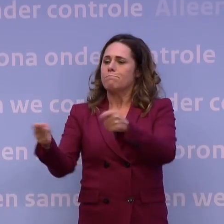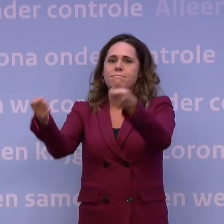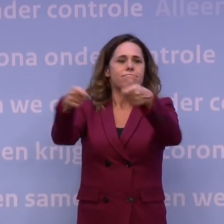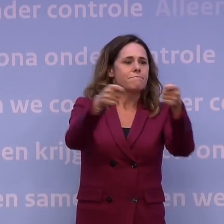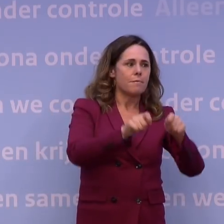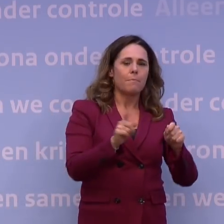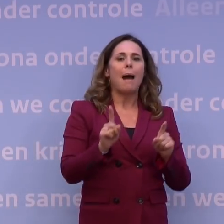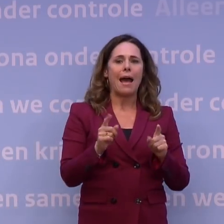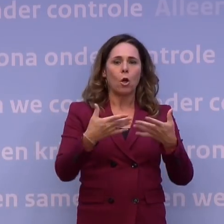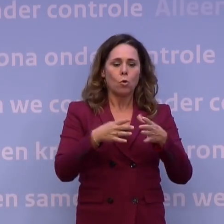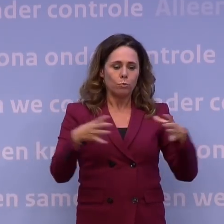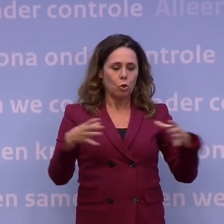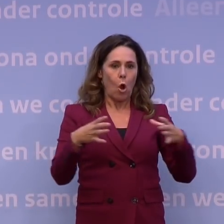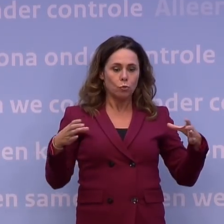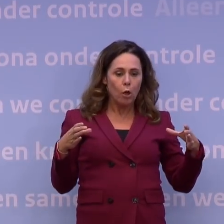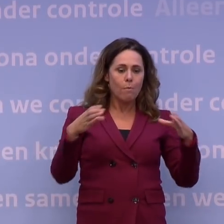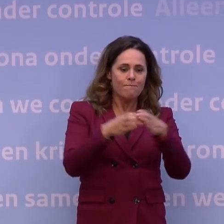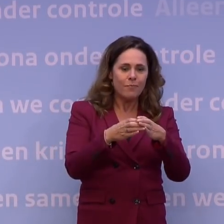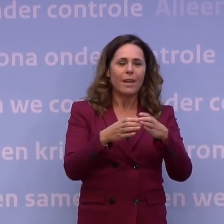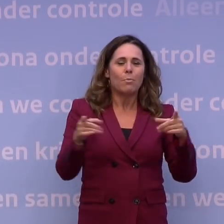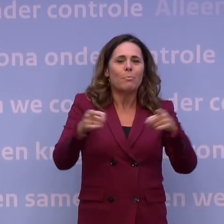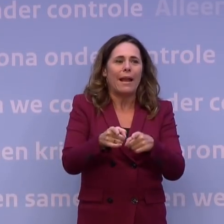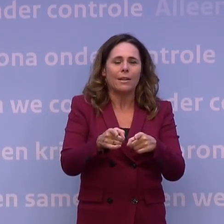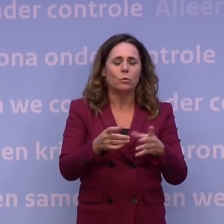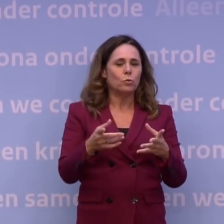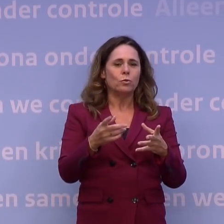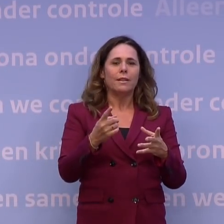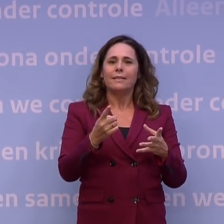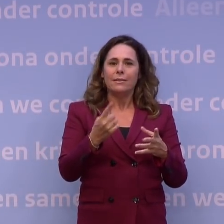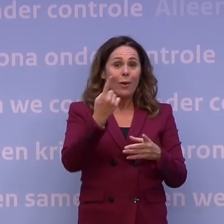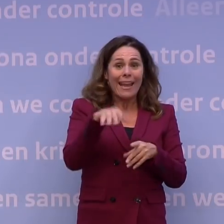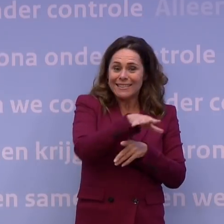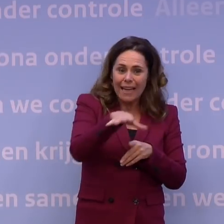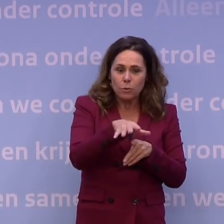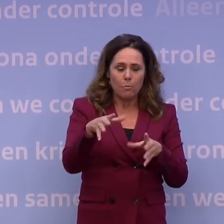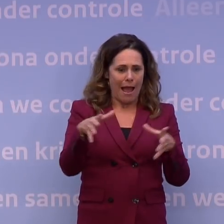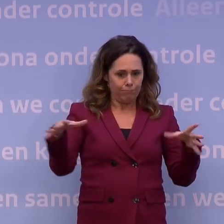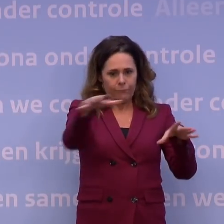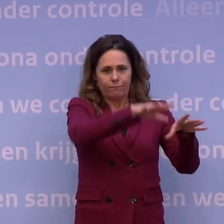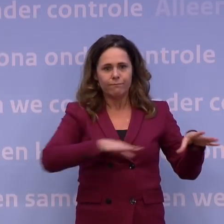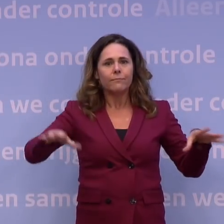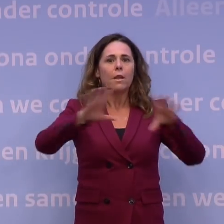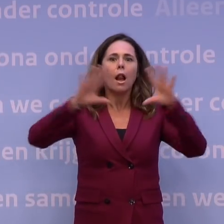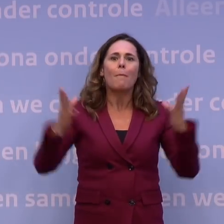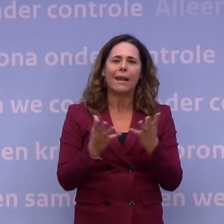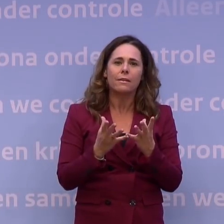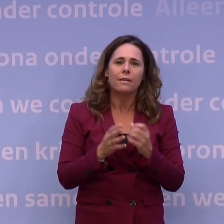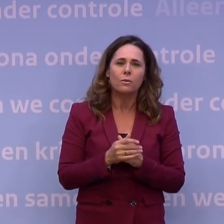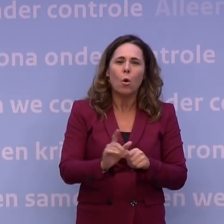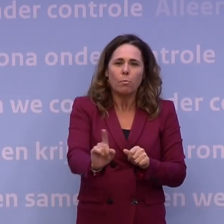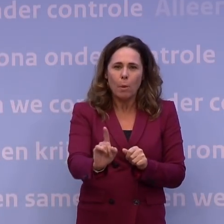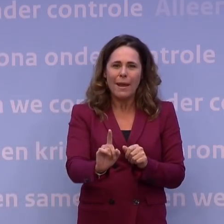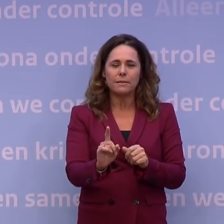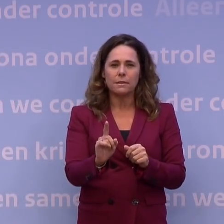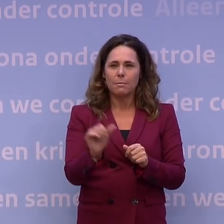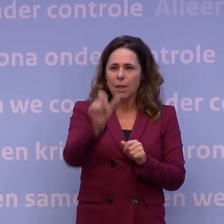groepsgrootens te beperken, zeg maar dwars door de sectoren heen maatregelen te nemen, zodat dat aantal momenten dat je in contact komt met